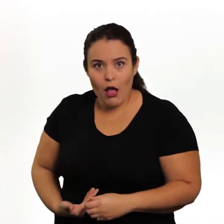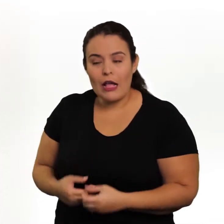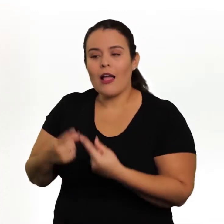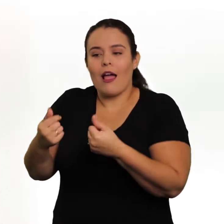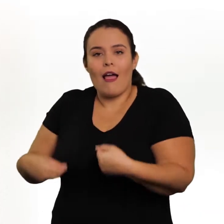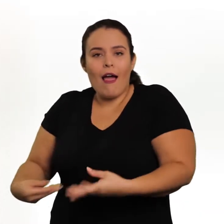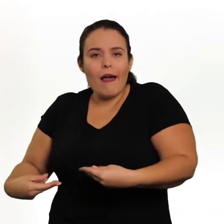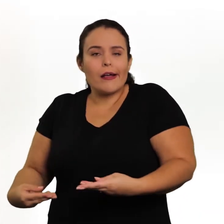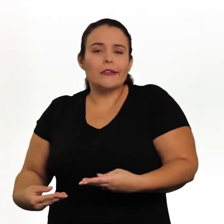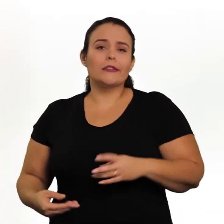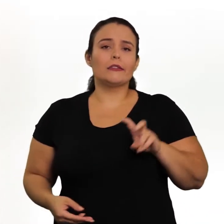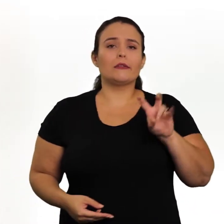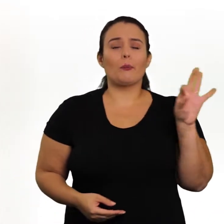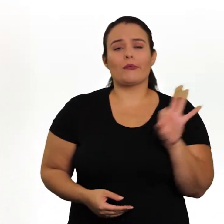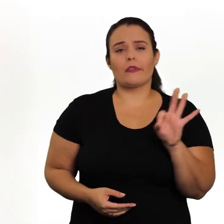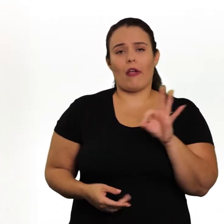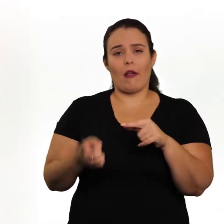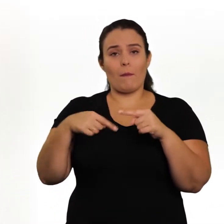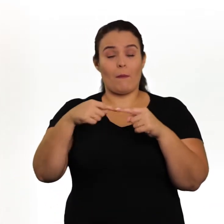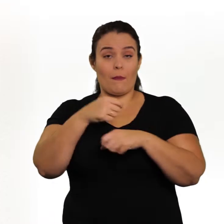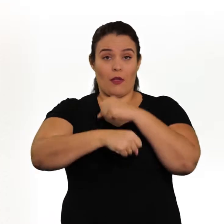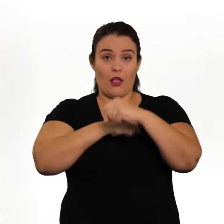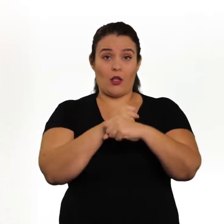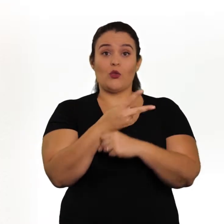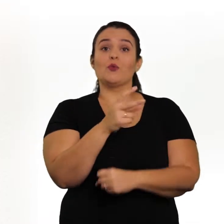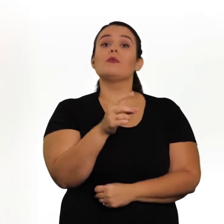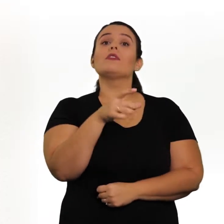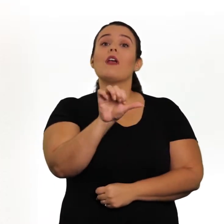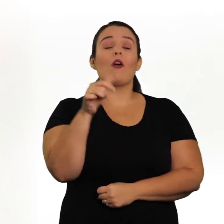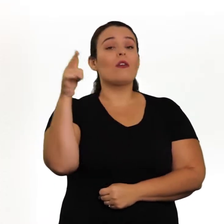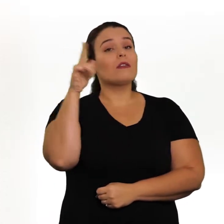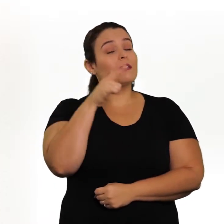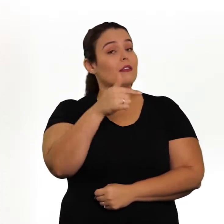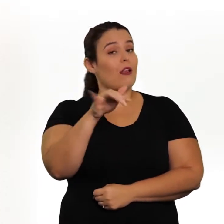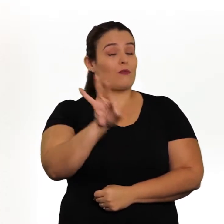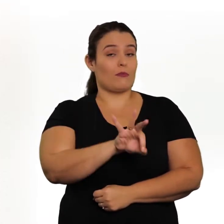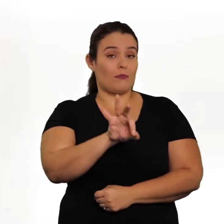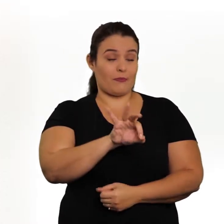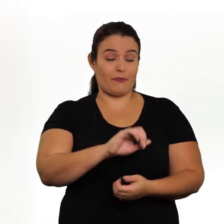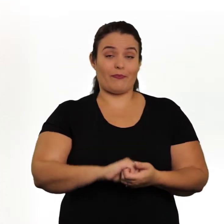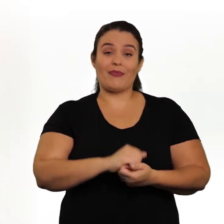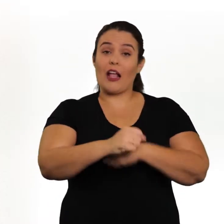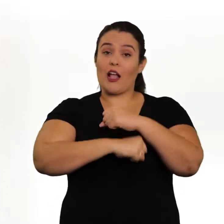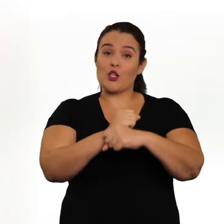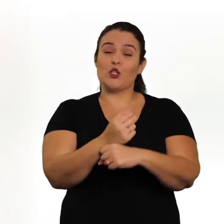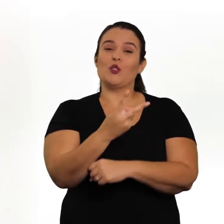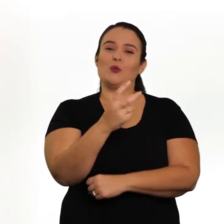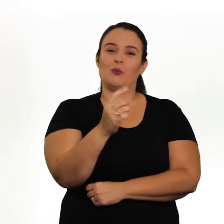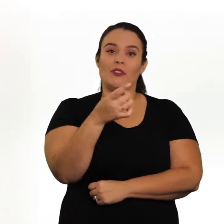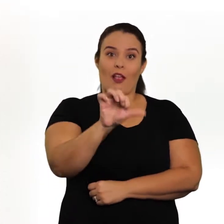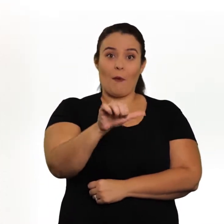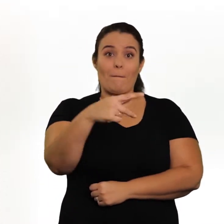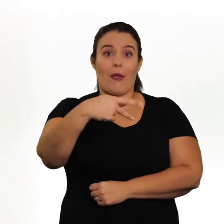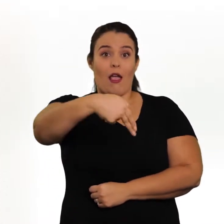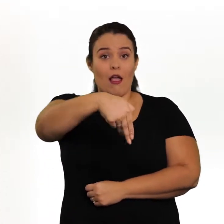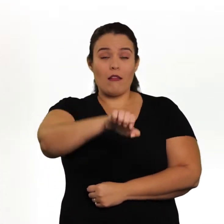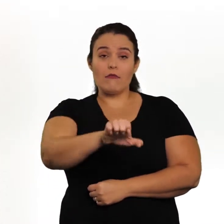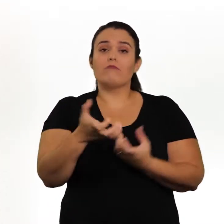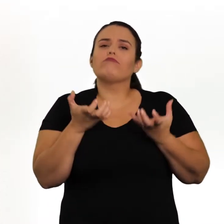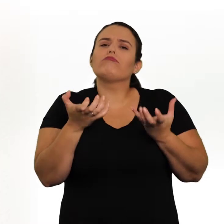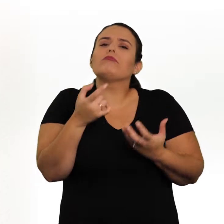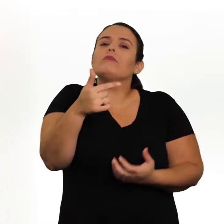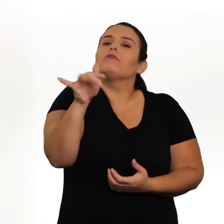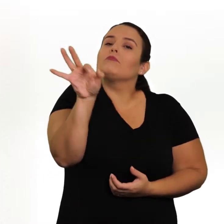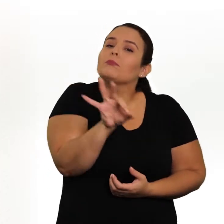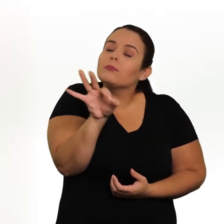pública, em proporção do PIB, chegou a 5%. A meta é que, em 2019, chega a 7%. Para 2019, o